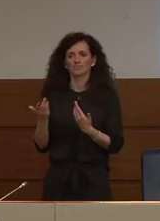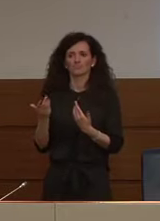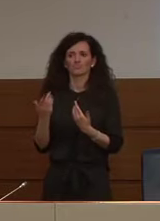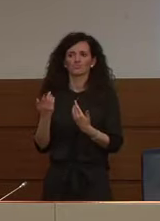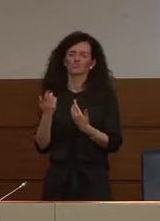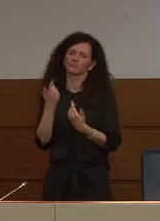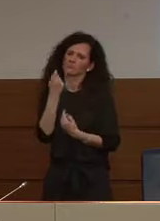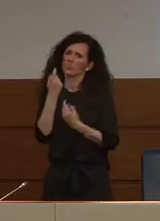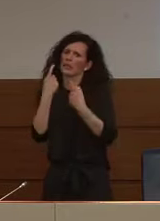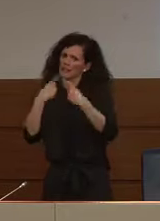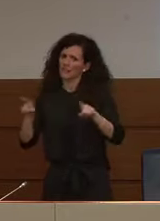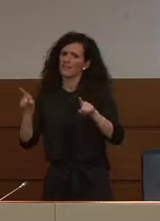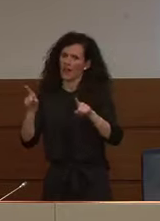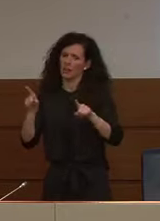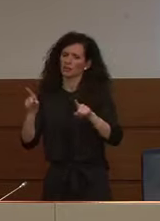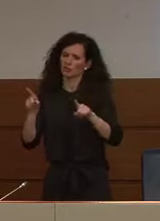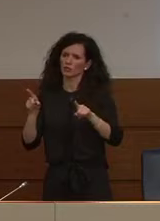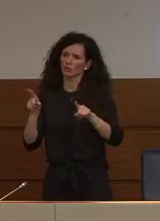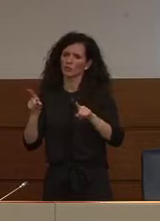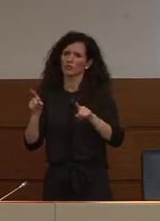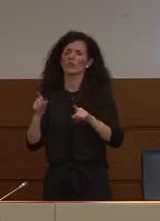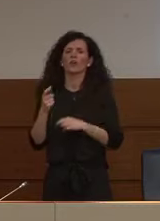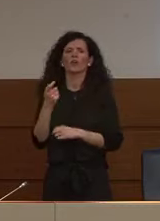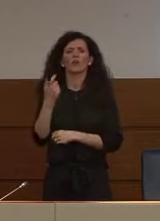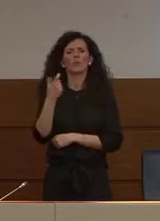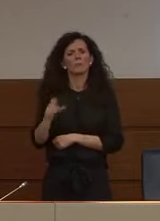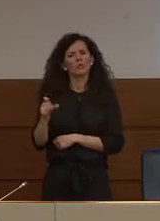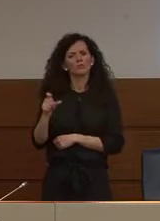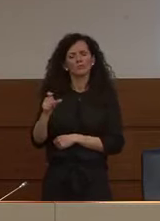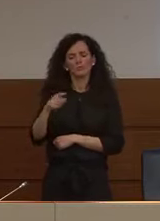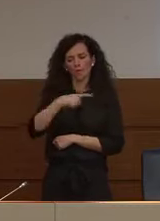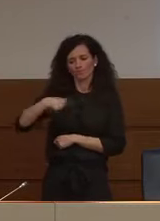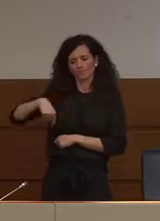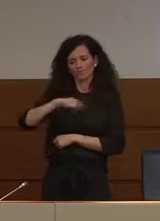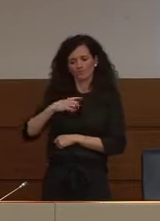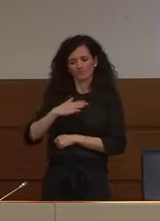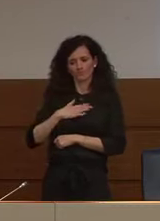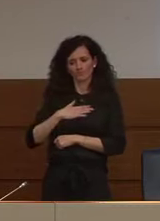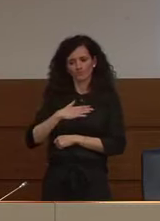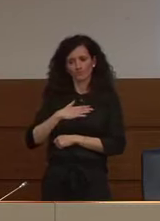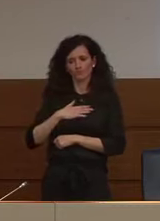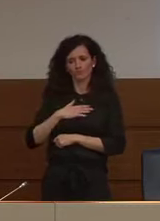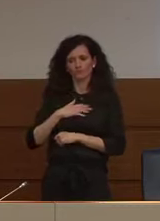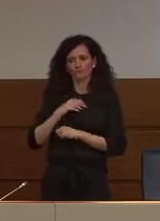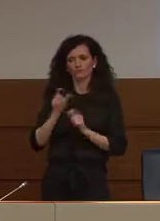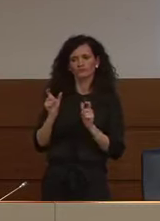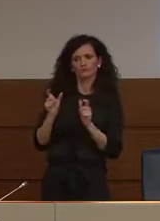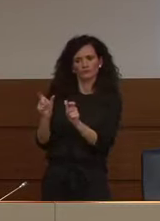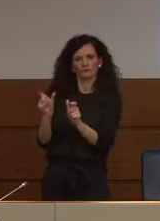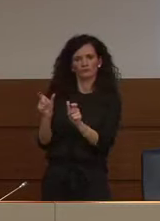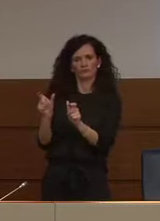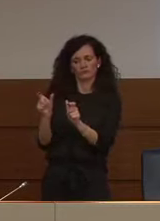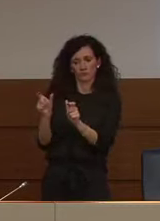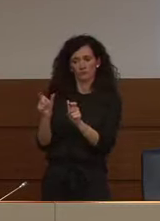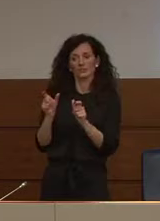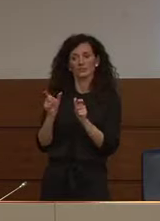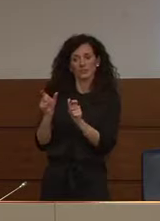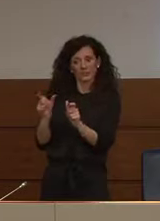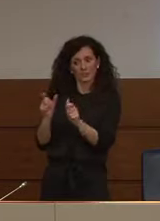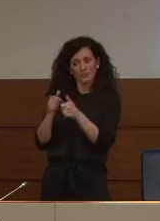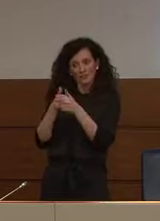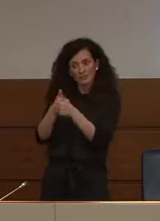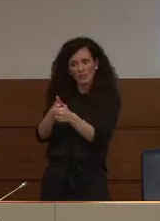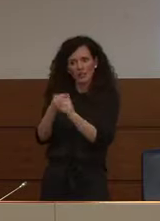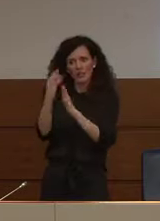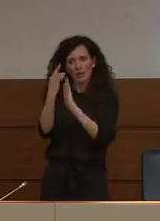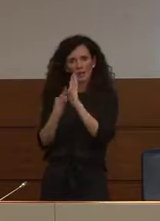proprio perché abbiamo messo in essere delle misure di contenimento delle misure